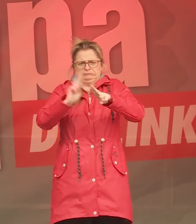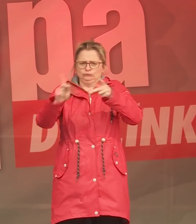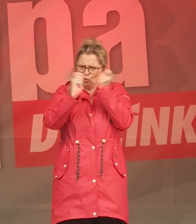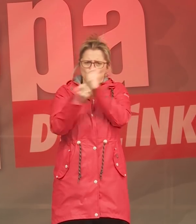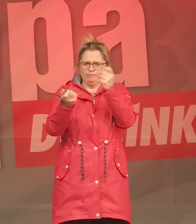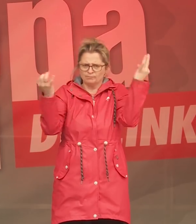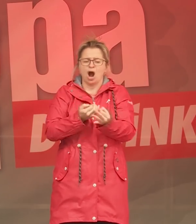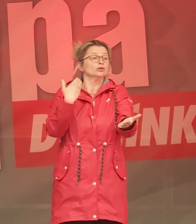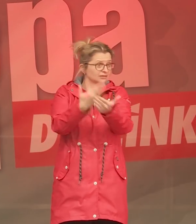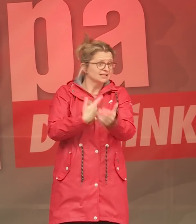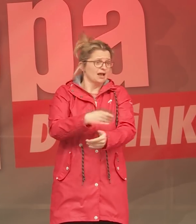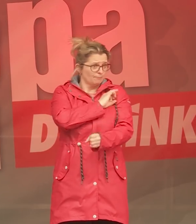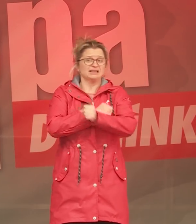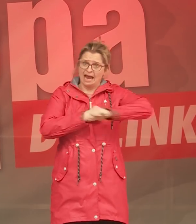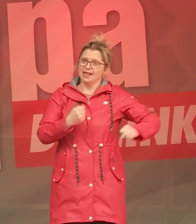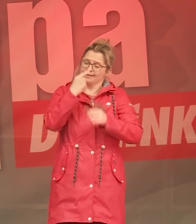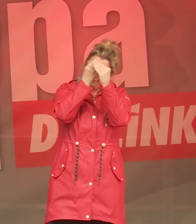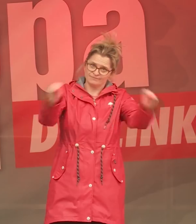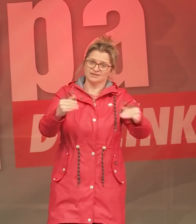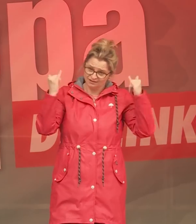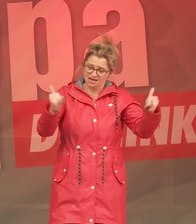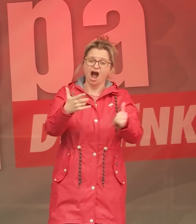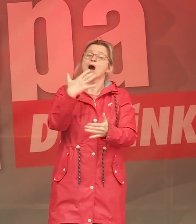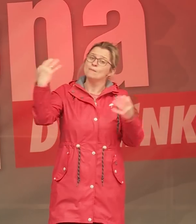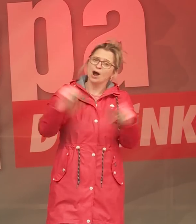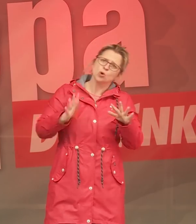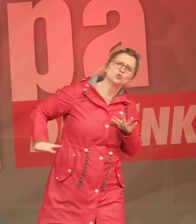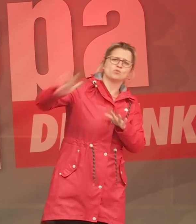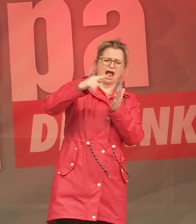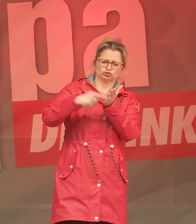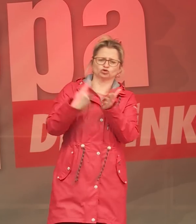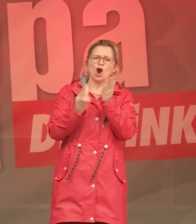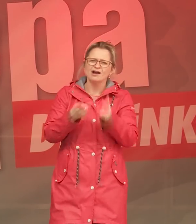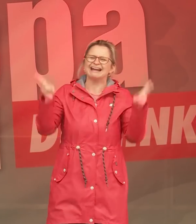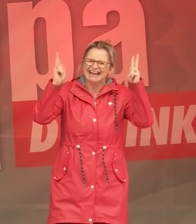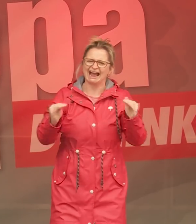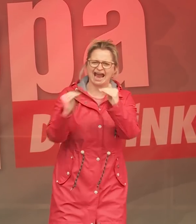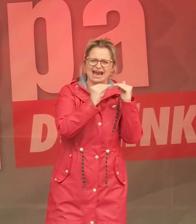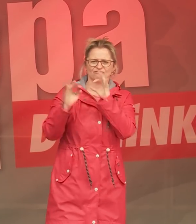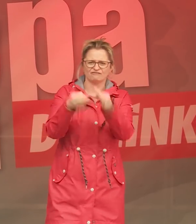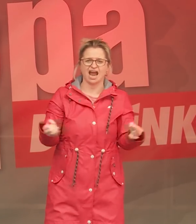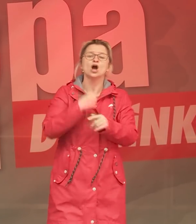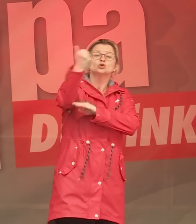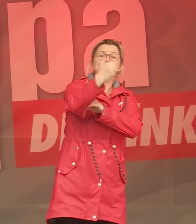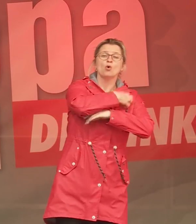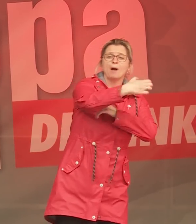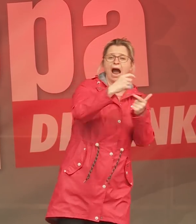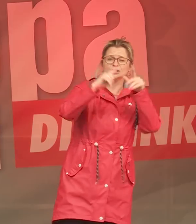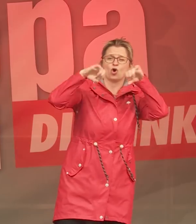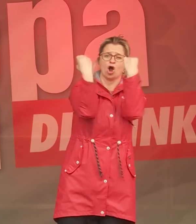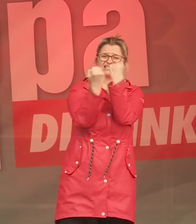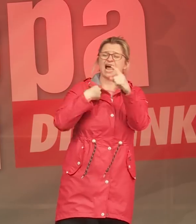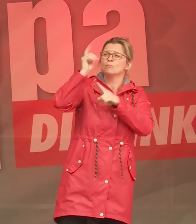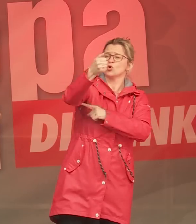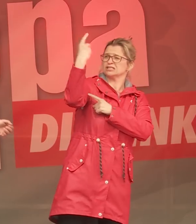deshalb sagen wir als Linke, wir wollen endlich auch Steuergerechtigkeit herstellen. Wir wollen endlich auch das Superreich und Konzerne zu Kasse